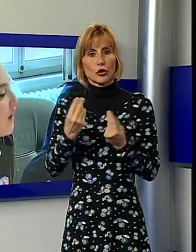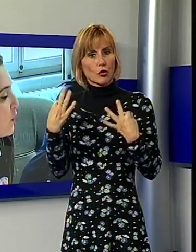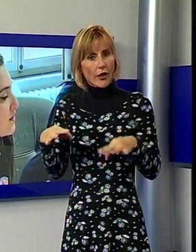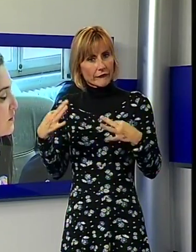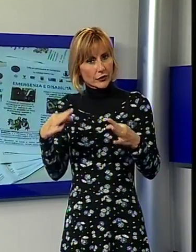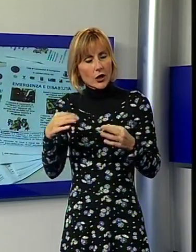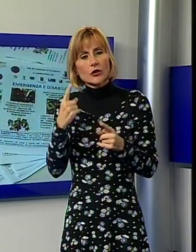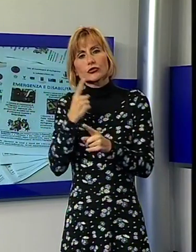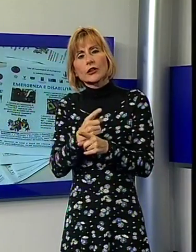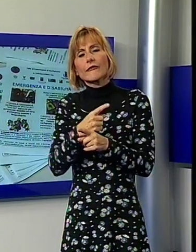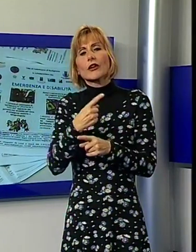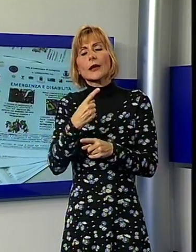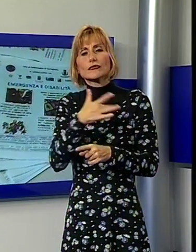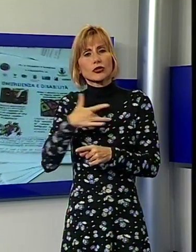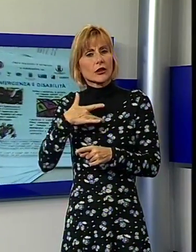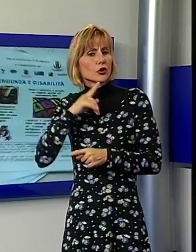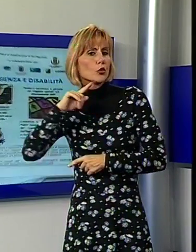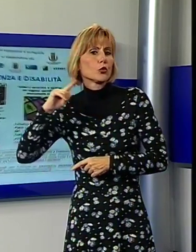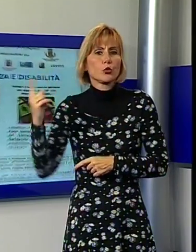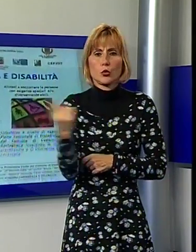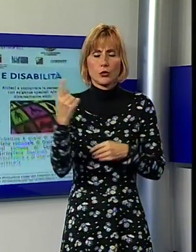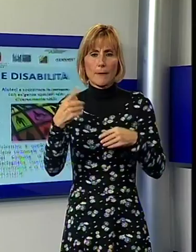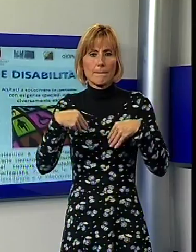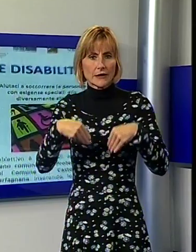la totale partecipazione e collaborazione da parte della popolazione.